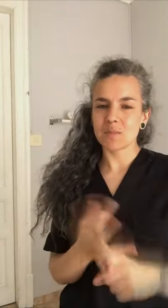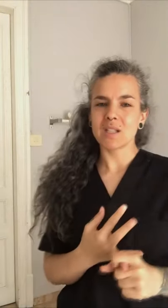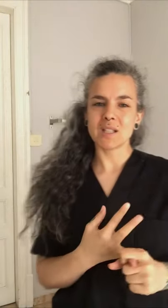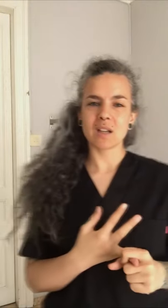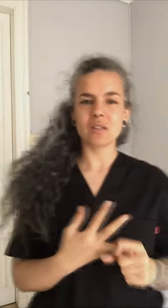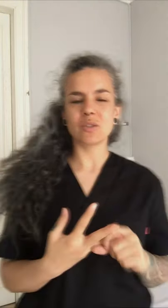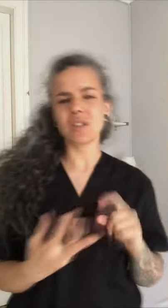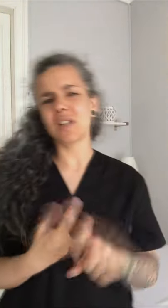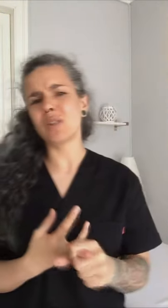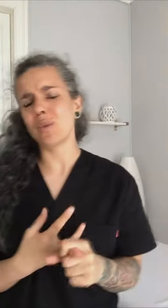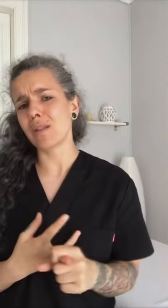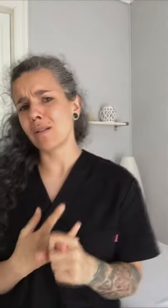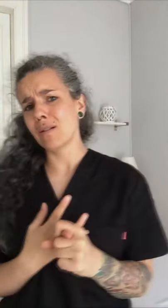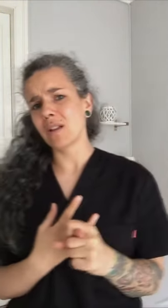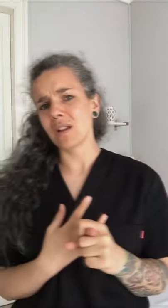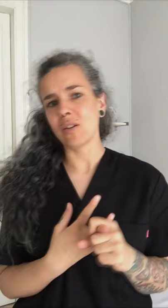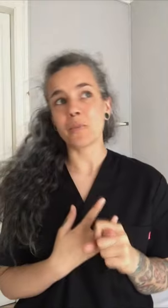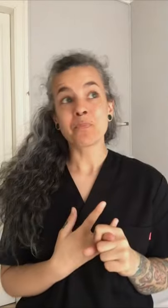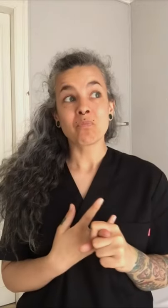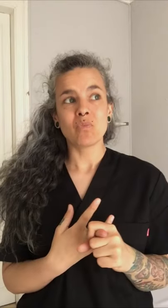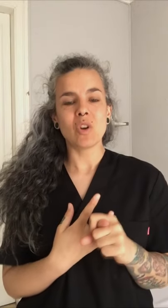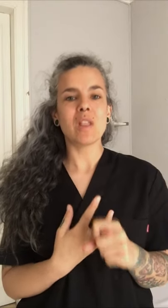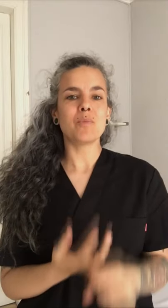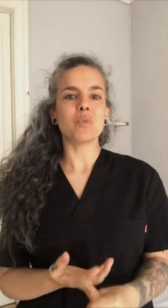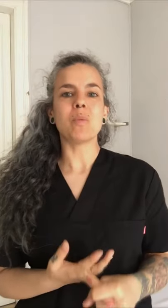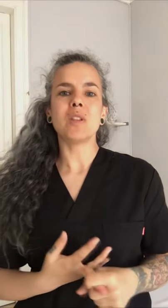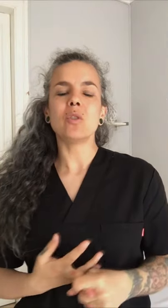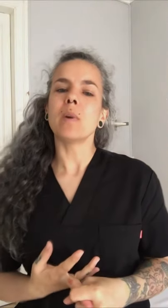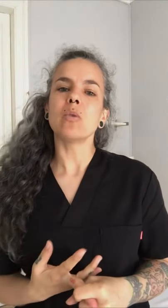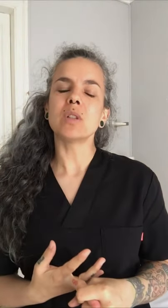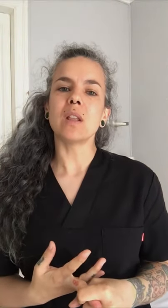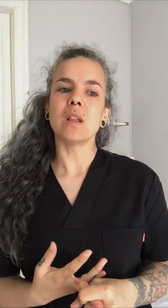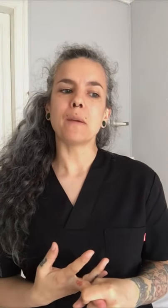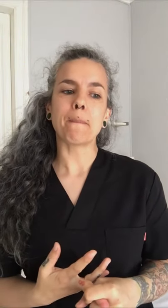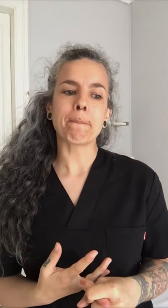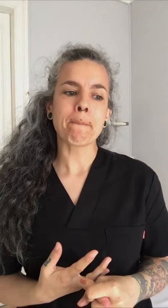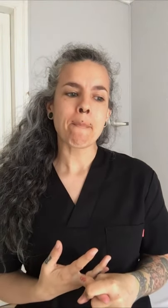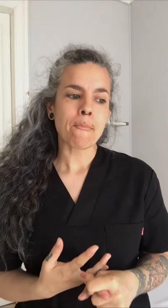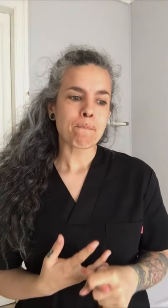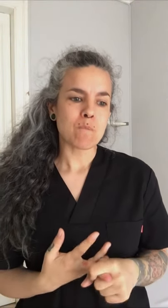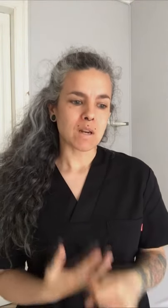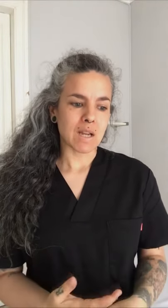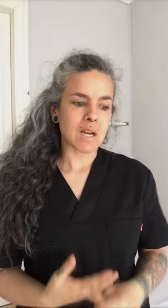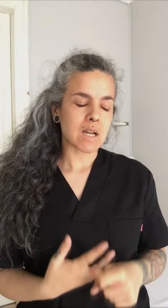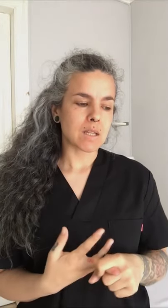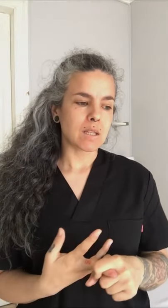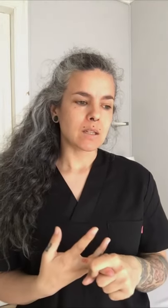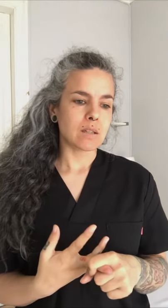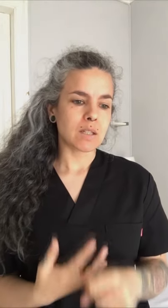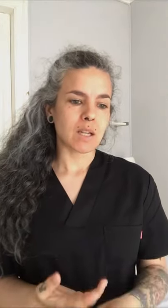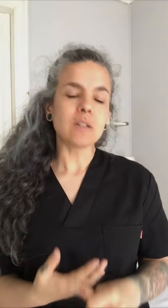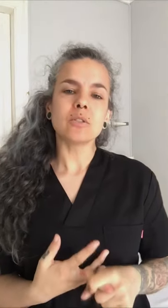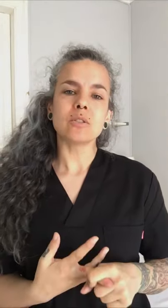mal descanso, esta articulación que no le damos momento, pausa, de recarga, de descanso,